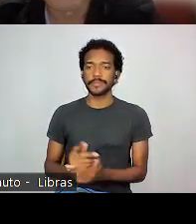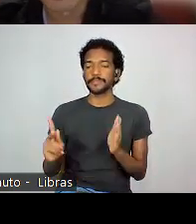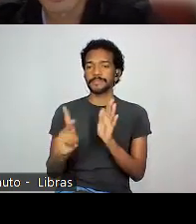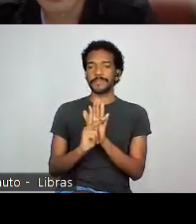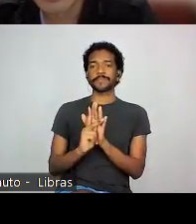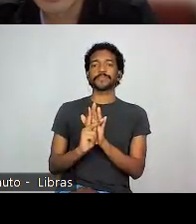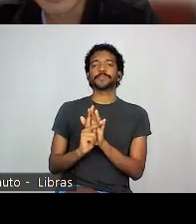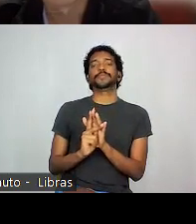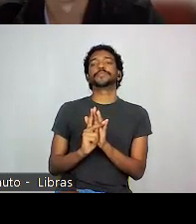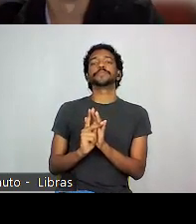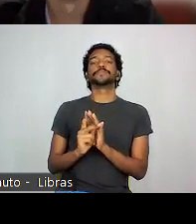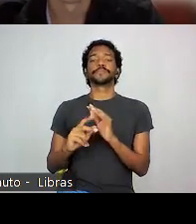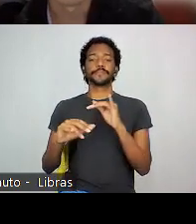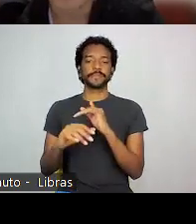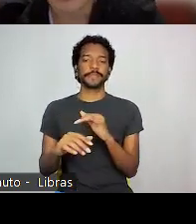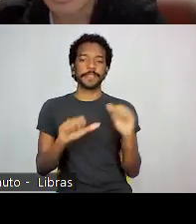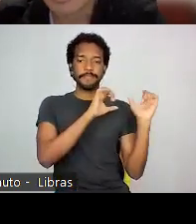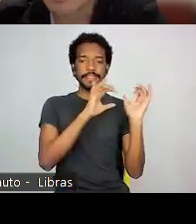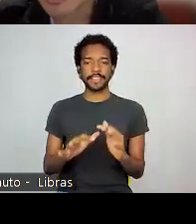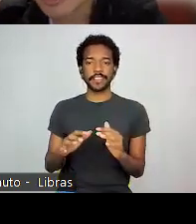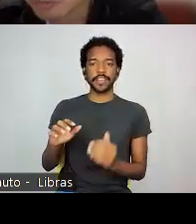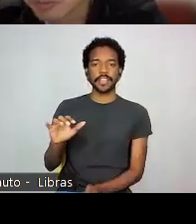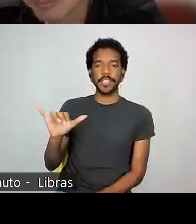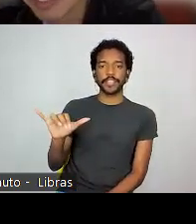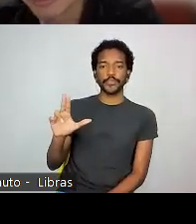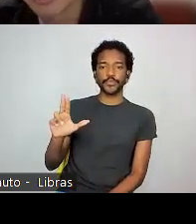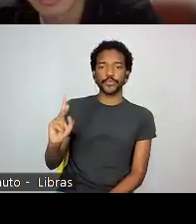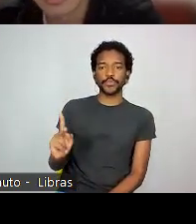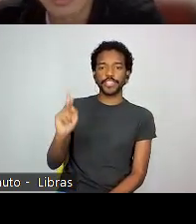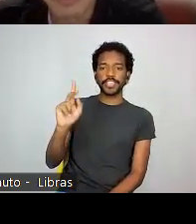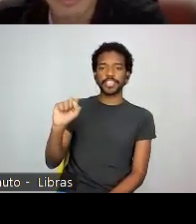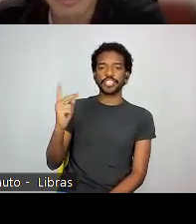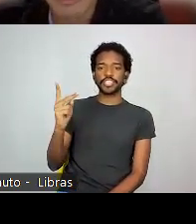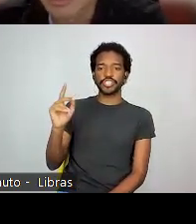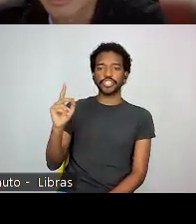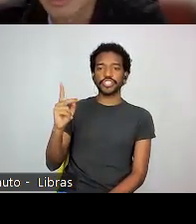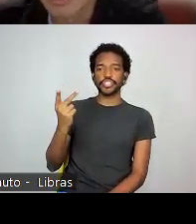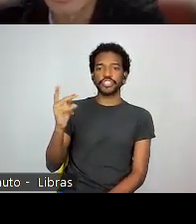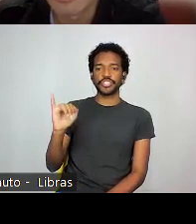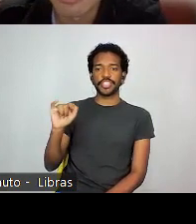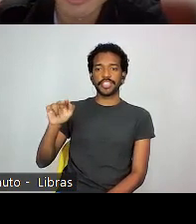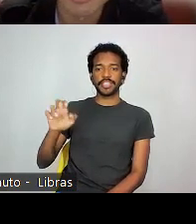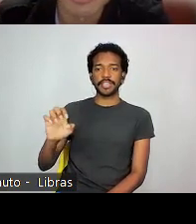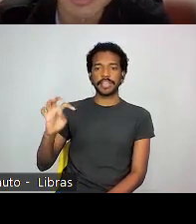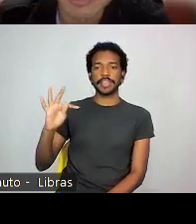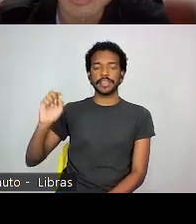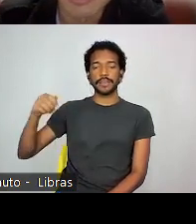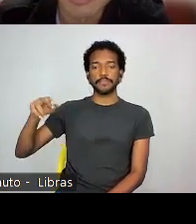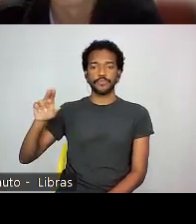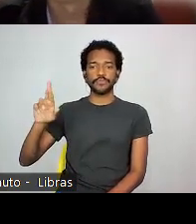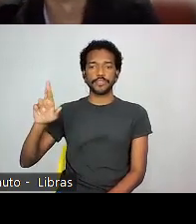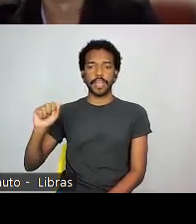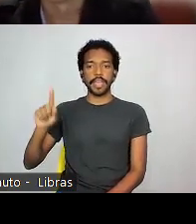uma fala de Yukichi Itamura, que foi o primeiro deputado federal eleito em 55,